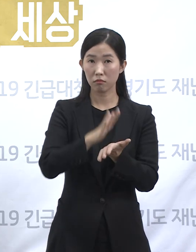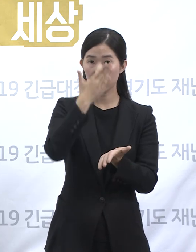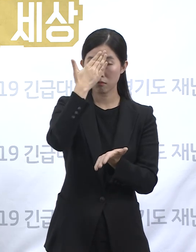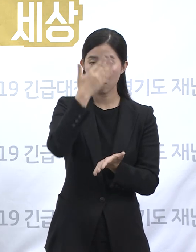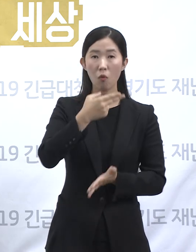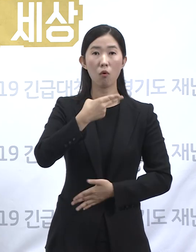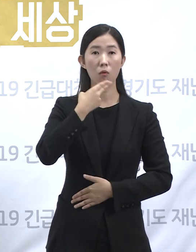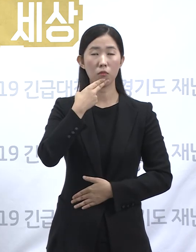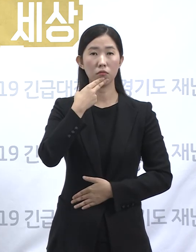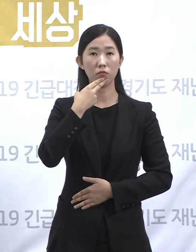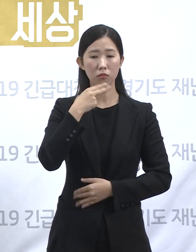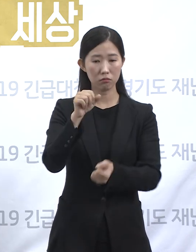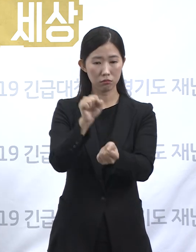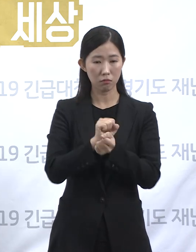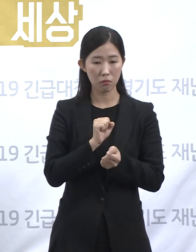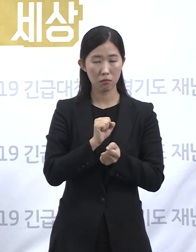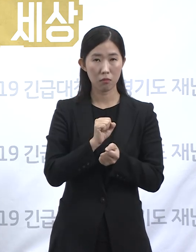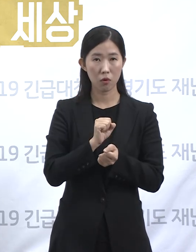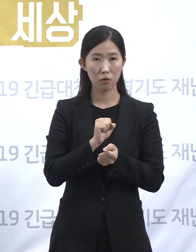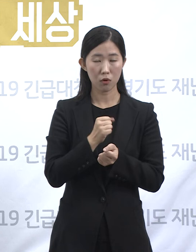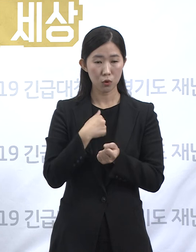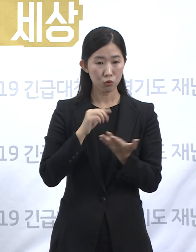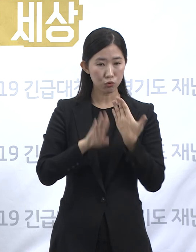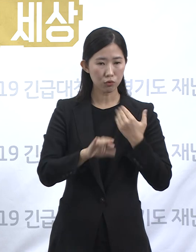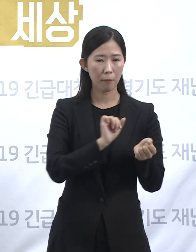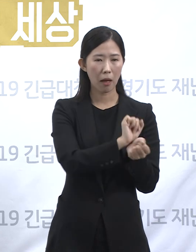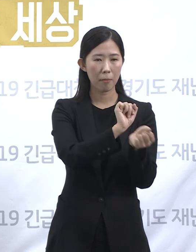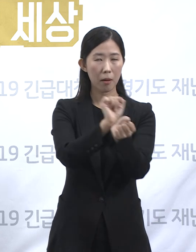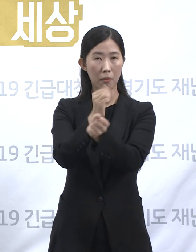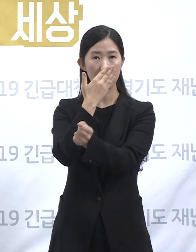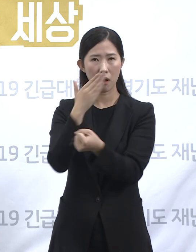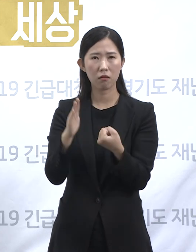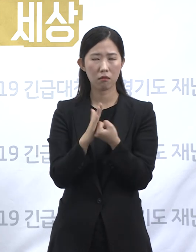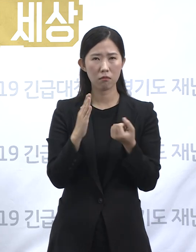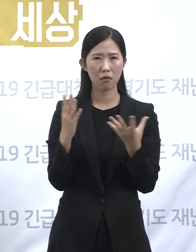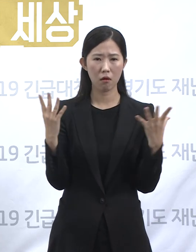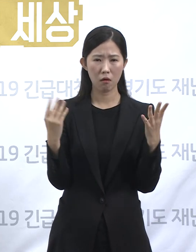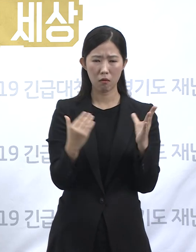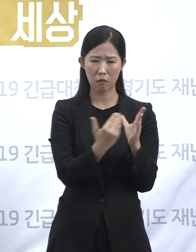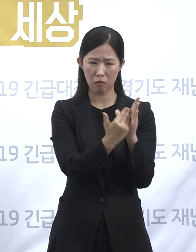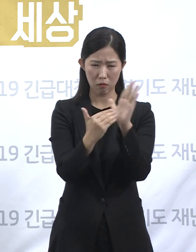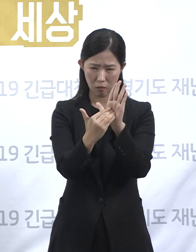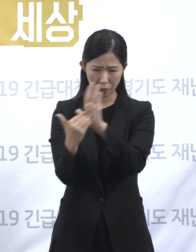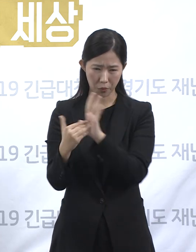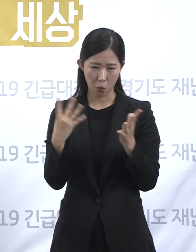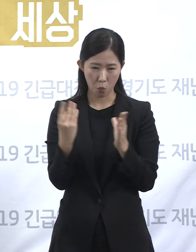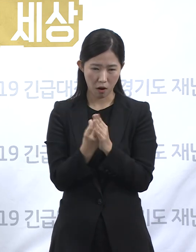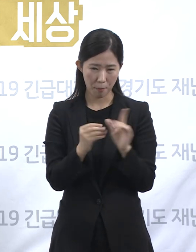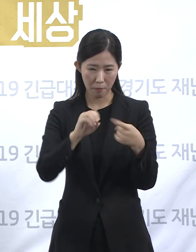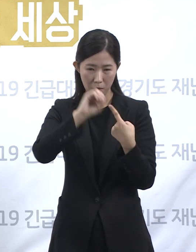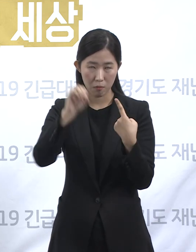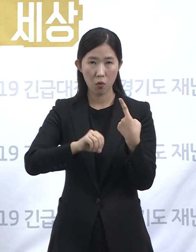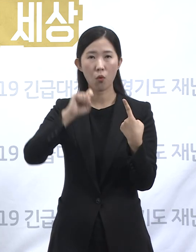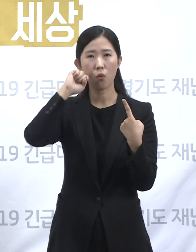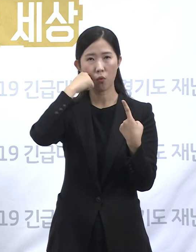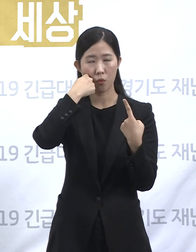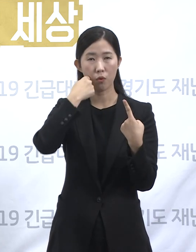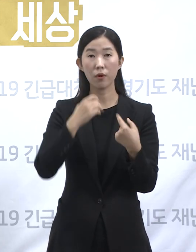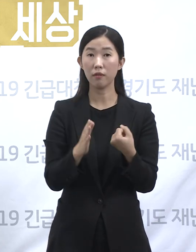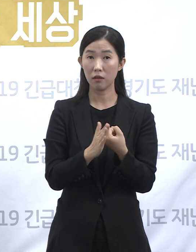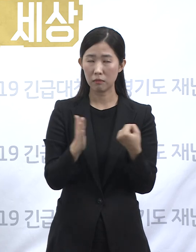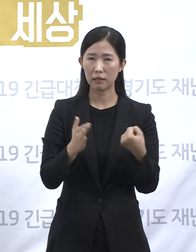바이러스로 알려져 있기 때문에 완벽한 통제는 사실 불가능합니다. 따라서 단순히 어느 공간에서